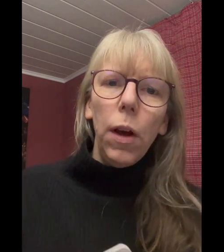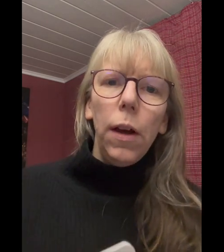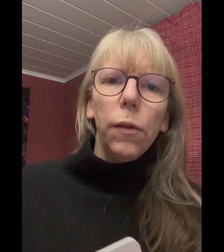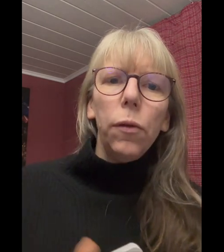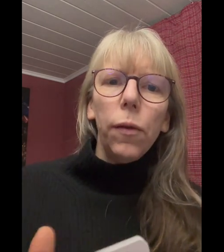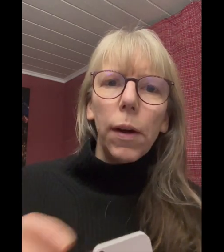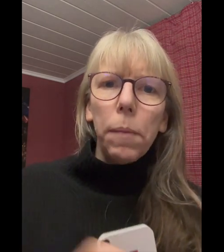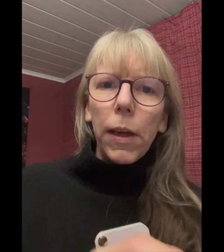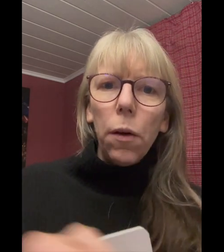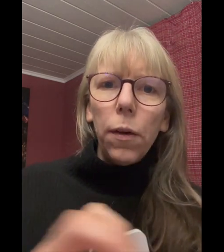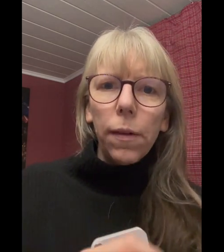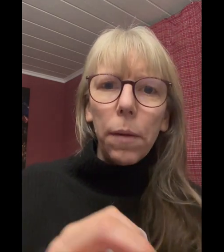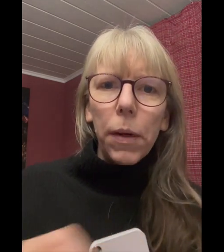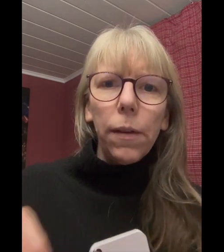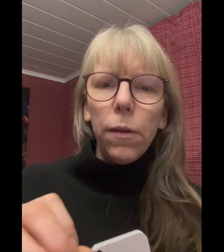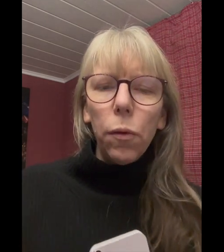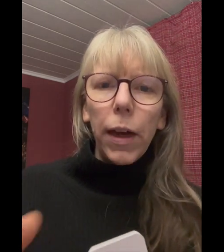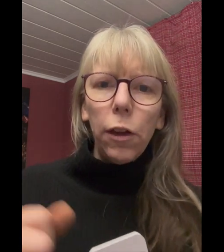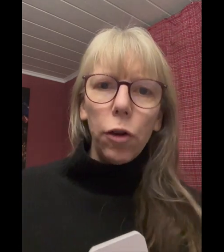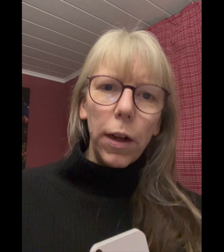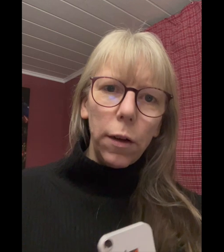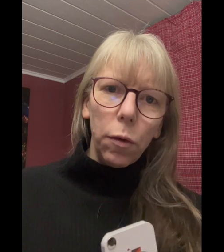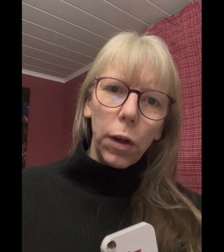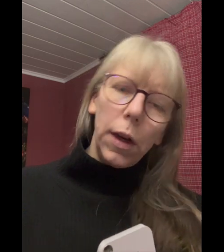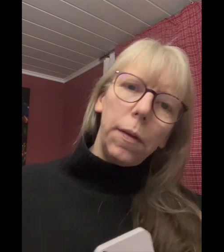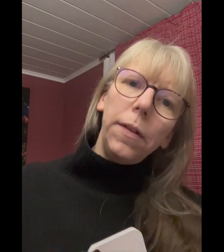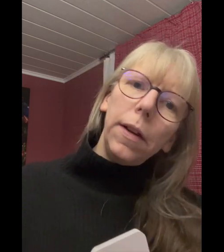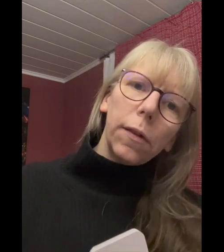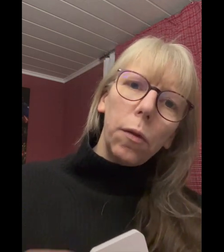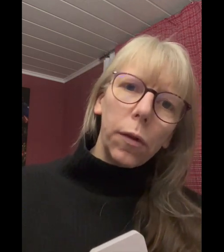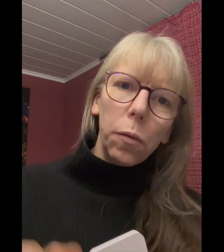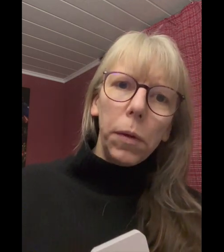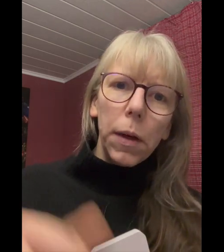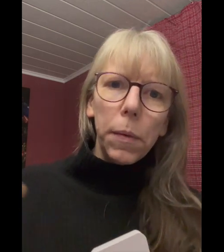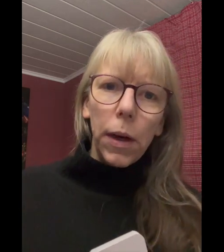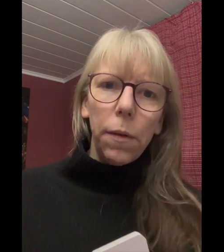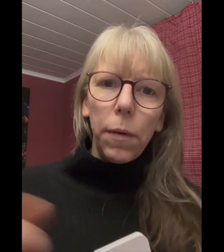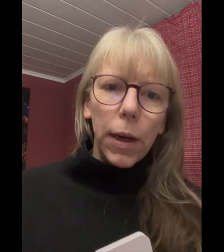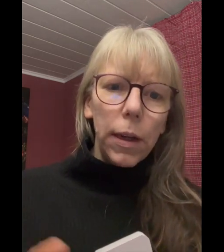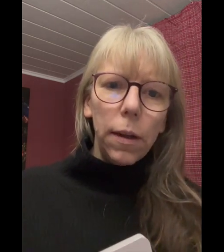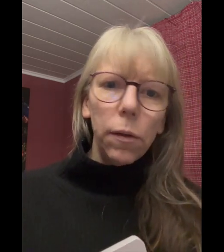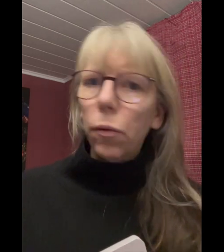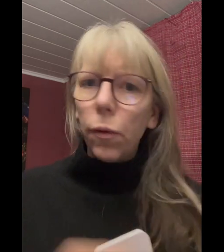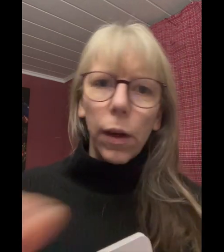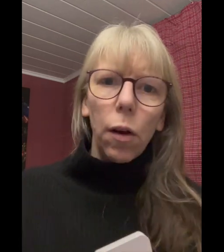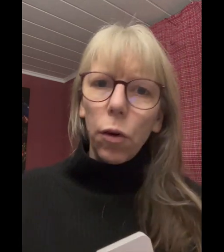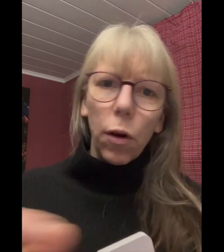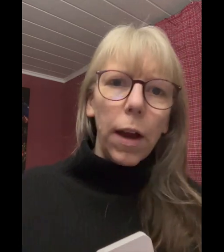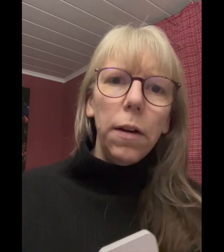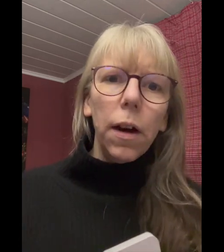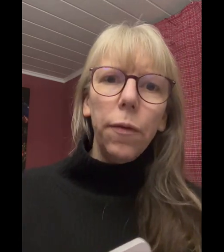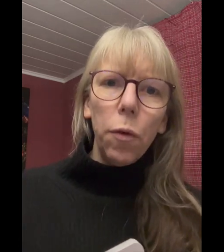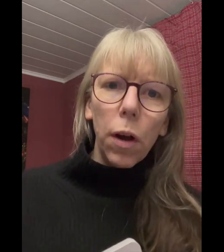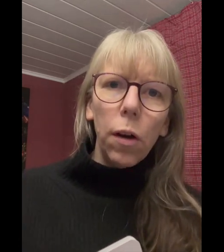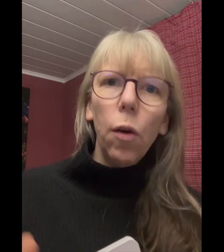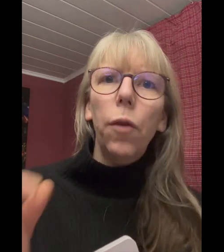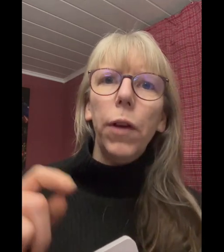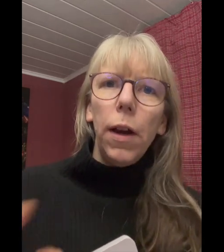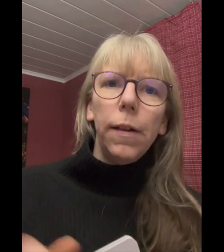sozusagen Becher und das am Tresen zurechtstellen und wenn sie das kurz umkippt, weil sozusagen auch noch ein anderer Vorgang läuft, da